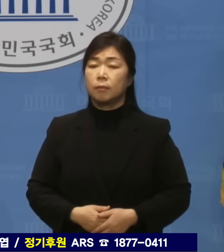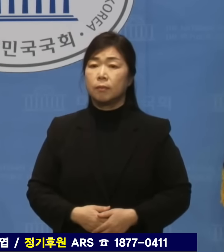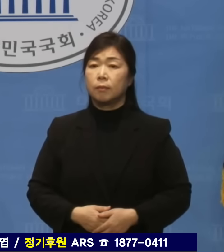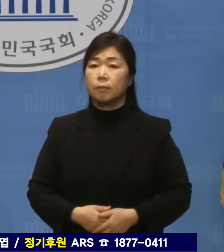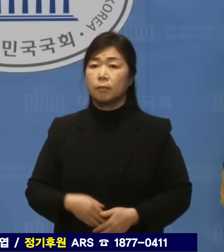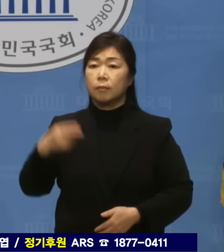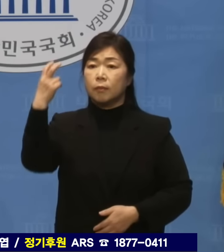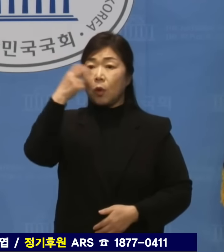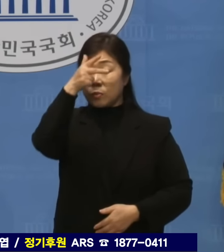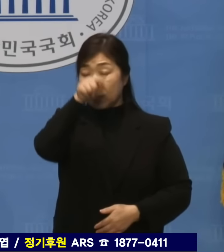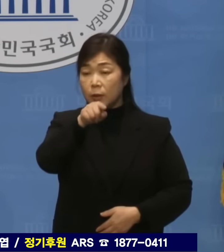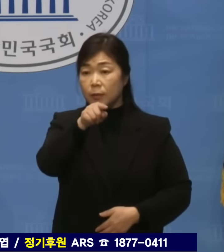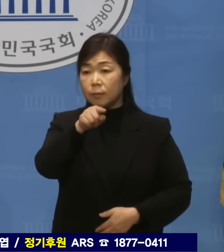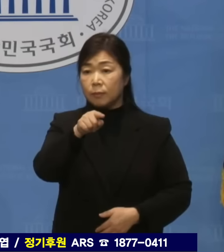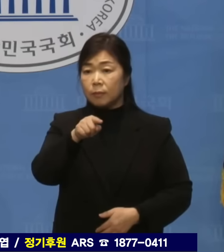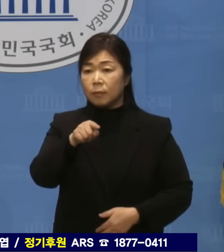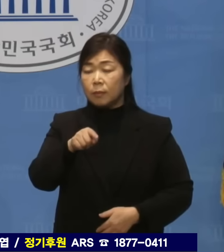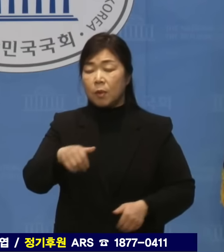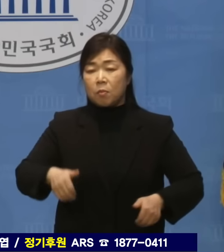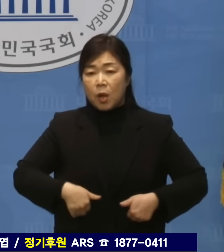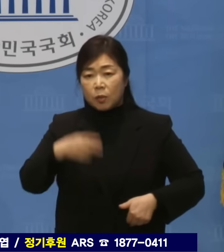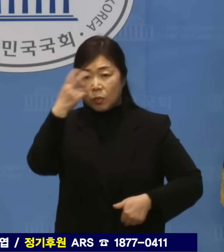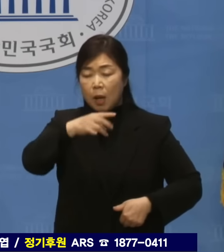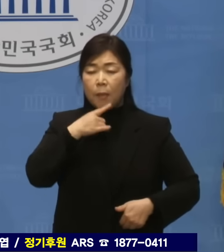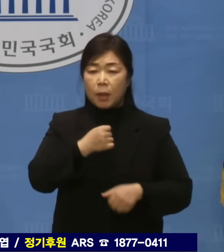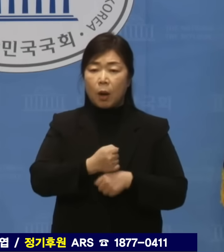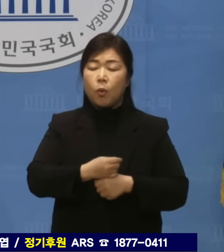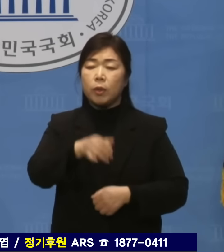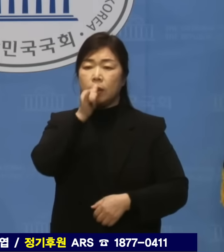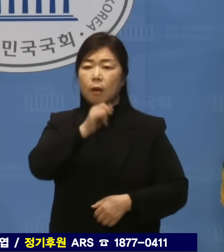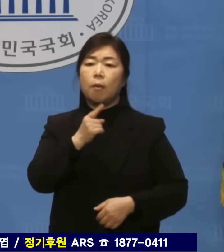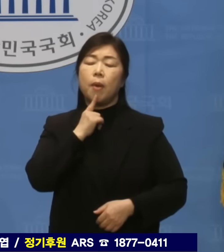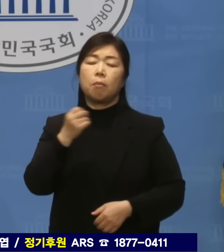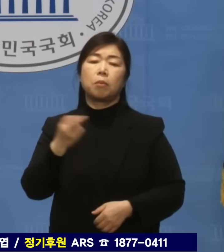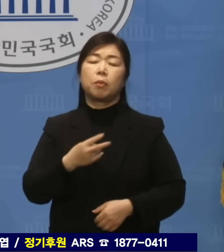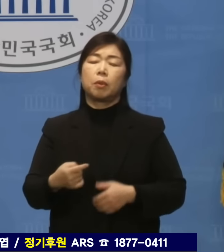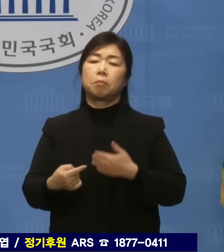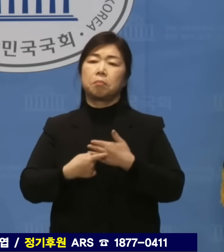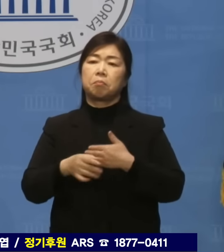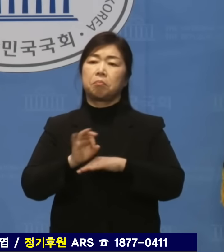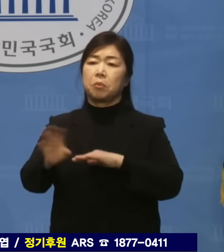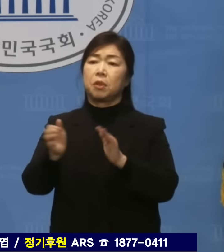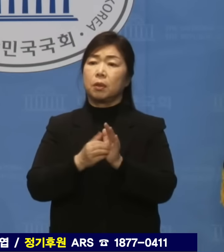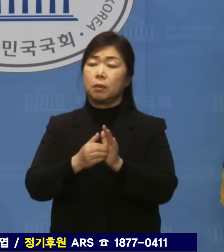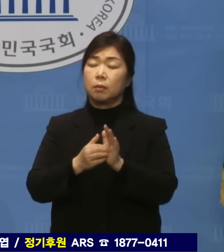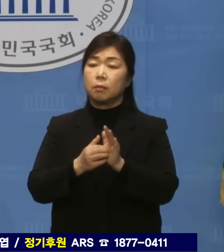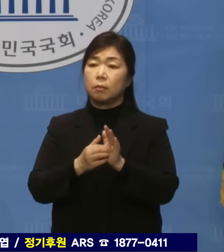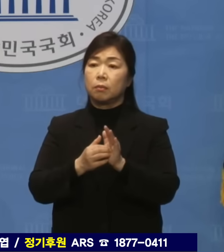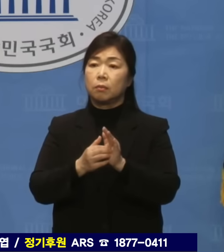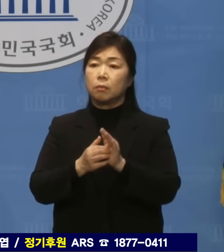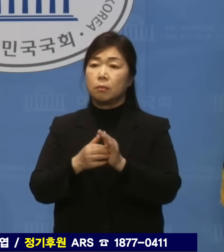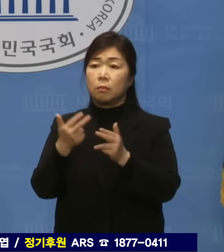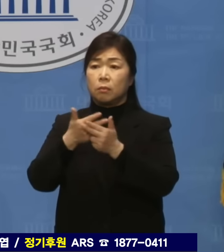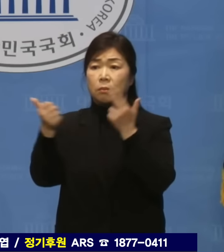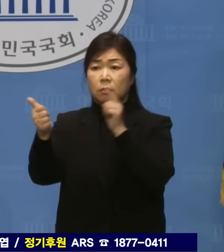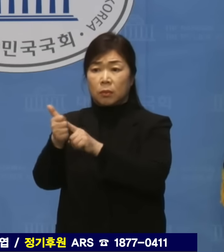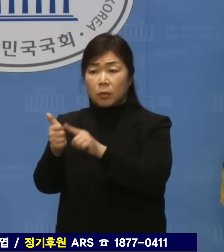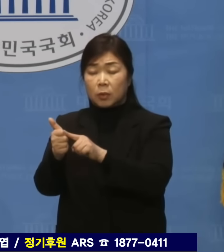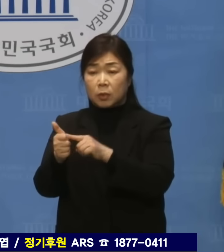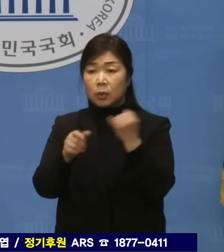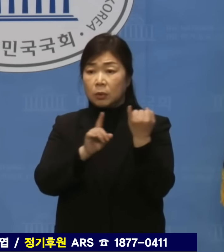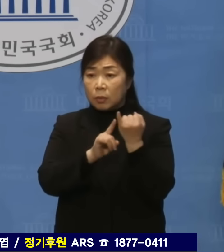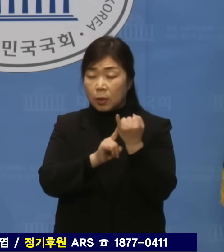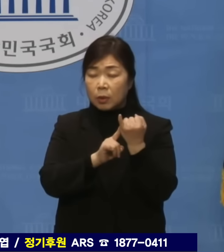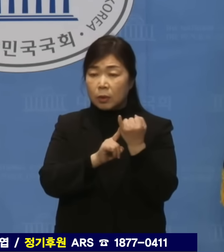고장난 녹음기처럼 반복했습니다. 김혜경 여사의 10만원 식사제고 혐의를 2년간 샅샅이 뒤져